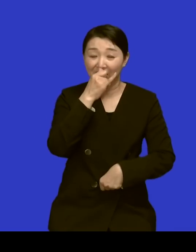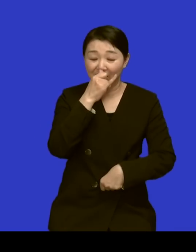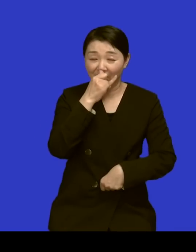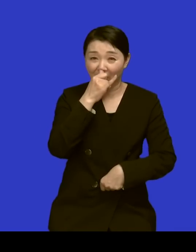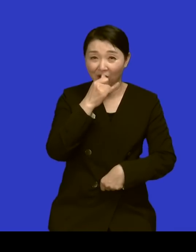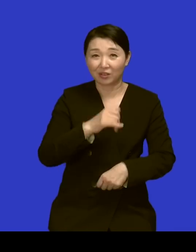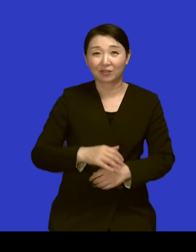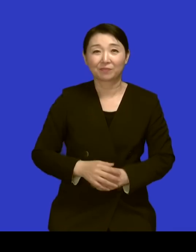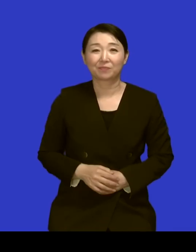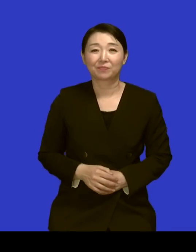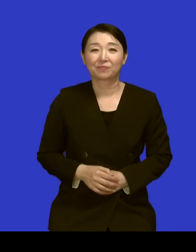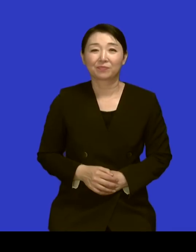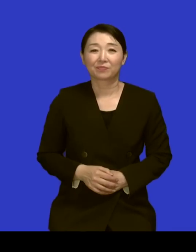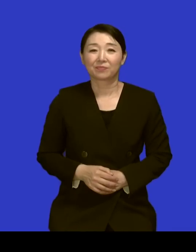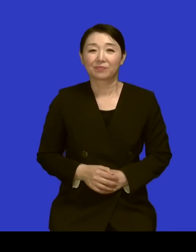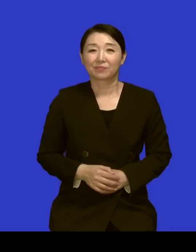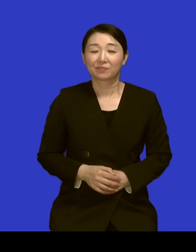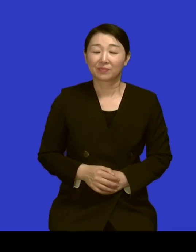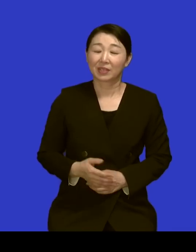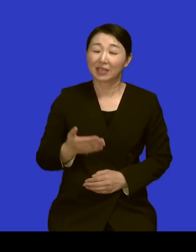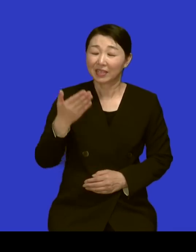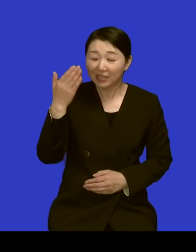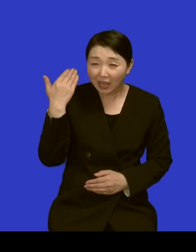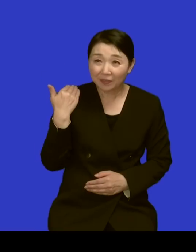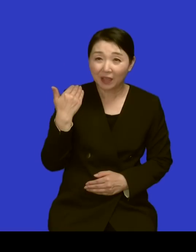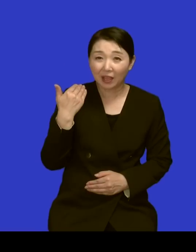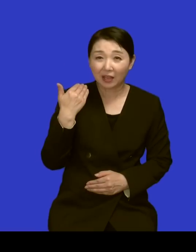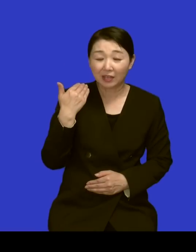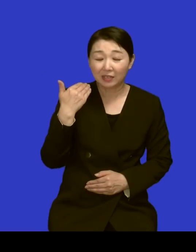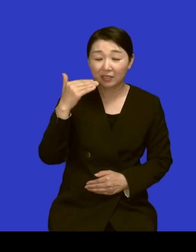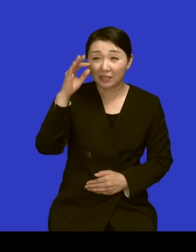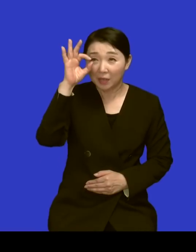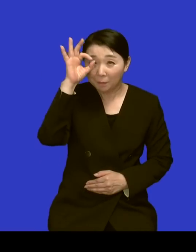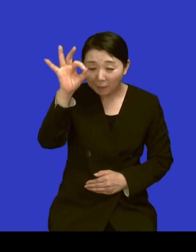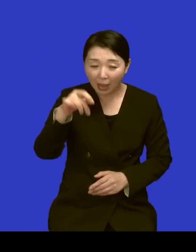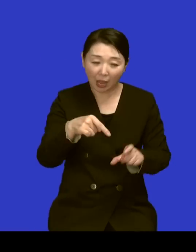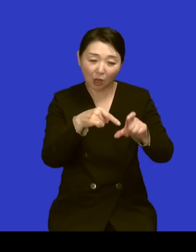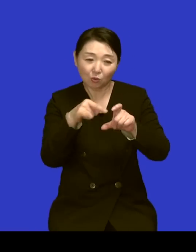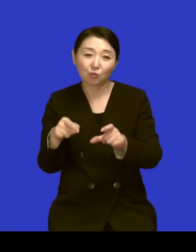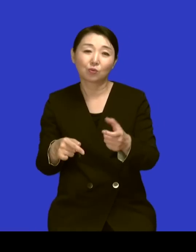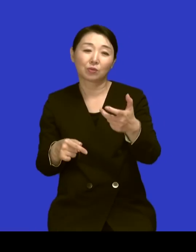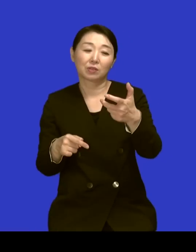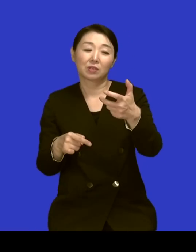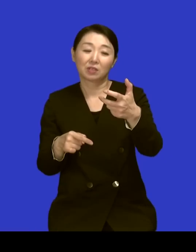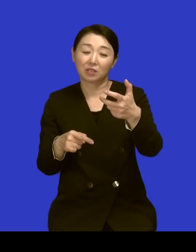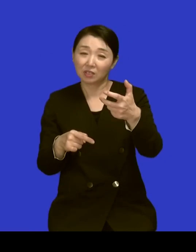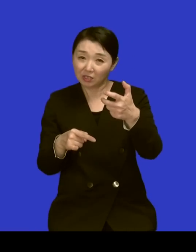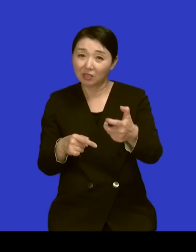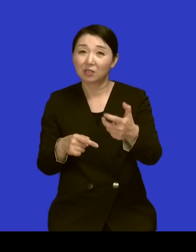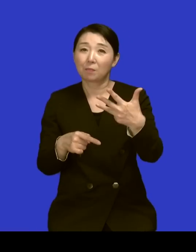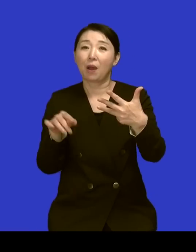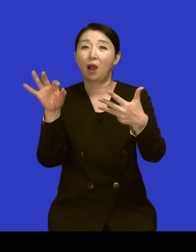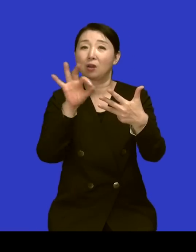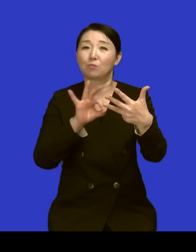그때 나오는데 78%였대요 시청률이 시청률이 시청률이 그래서 이게 어마어마한 인기였어요